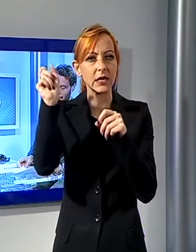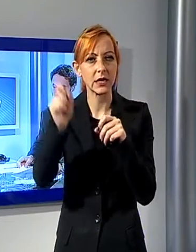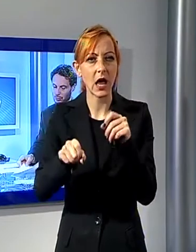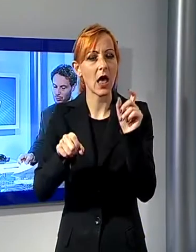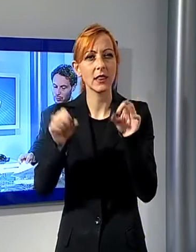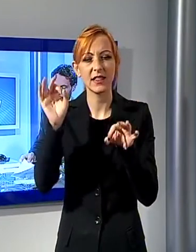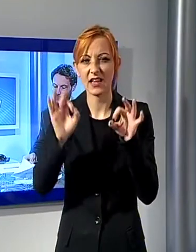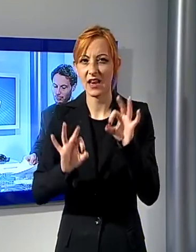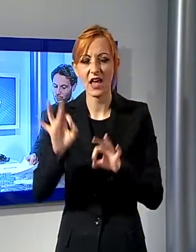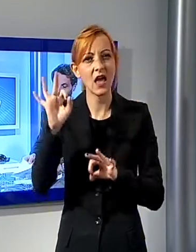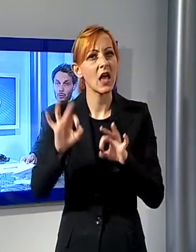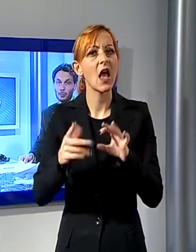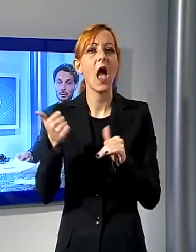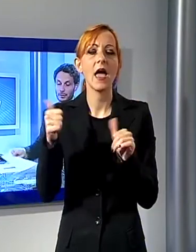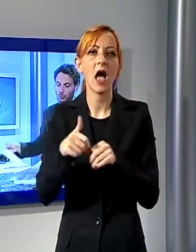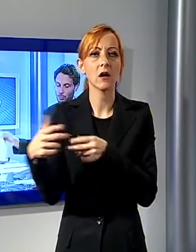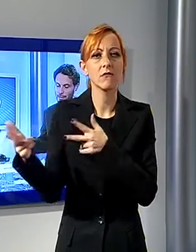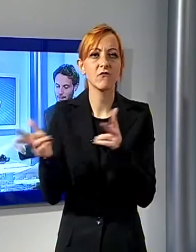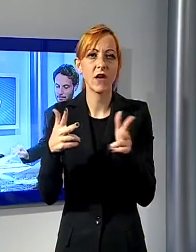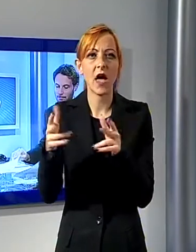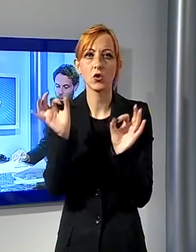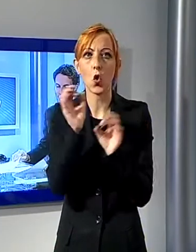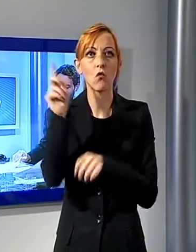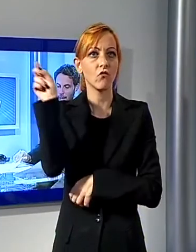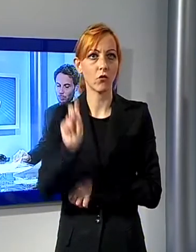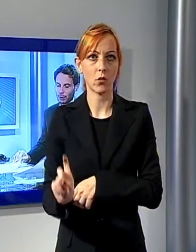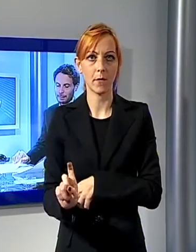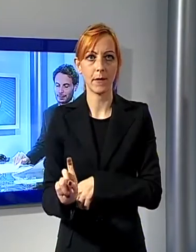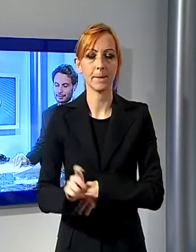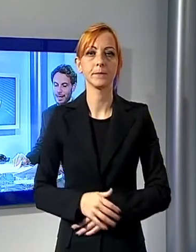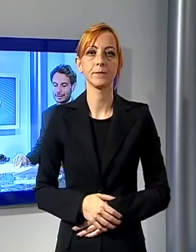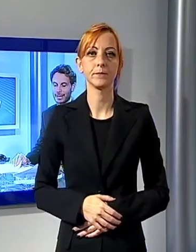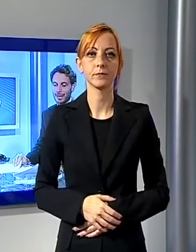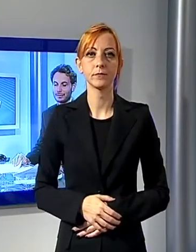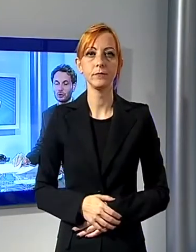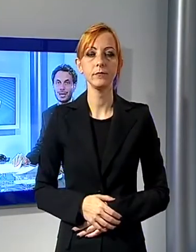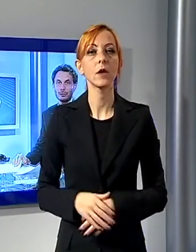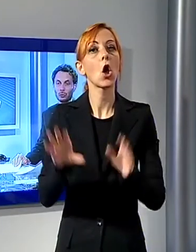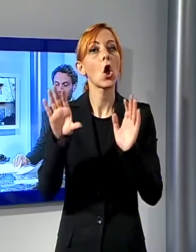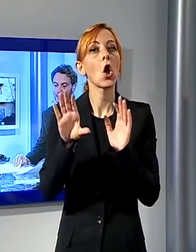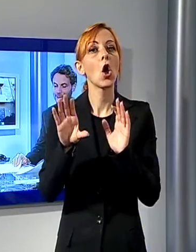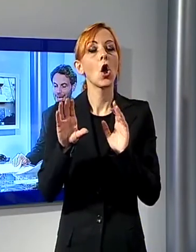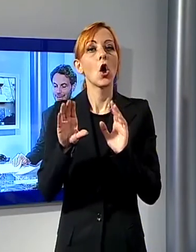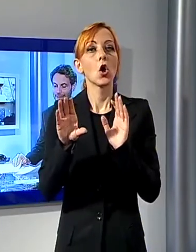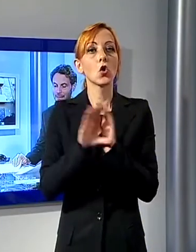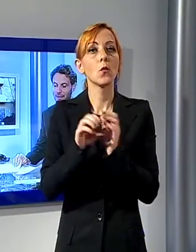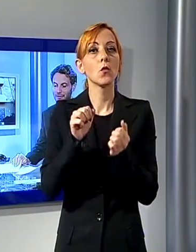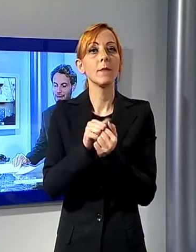vento e un elevato numero di fulmini. Il Comune di Petrasanta ha sigillato l'hotel Candia e farà